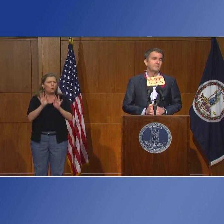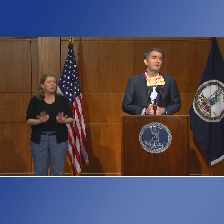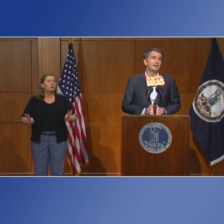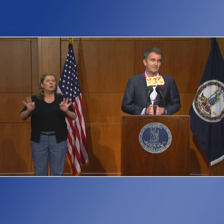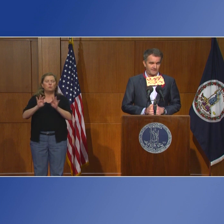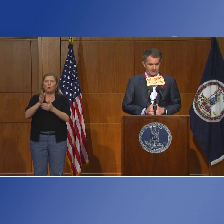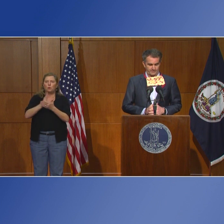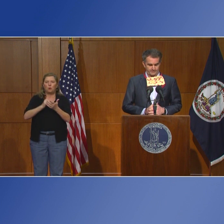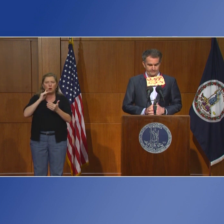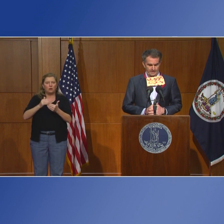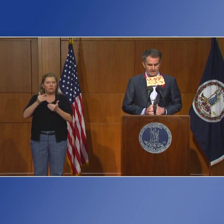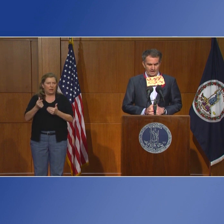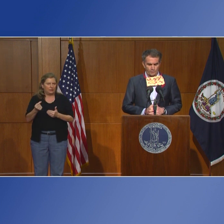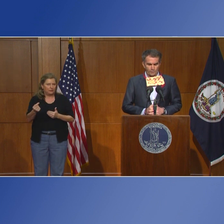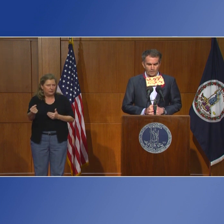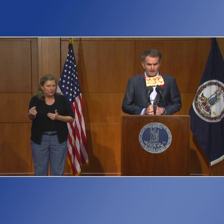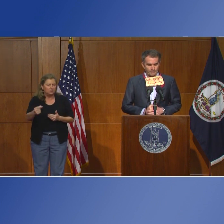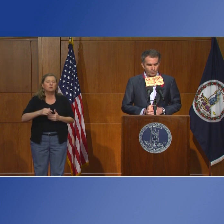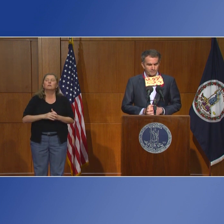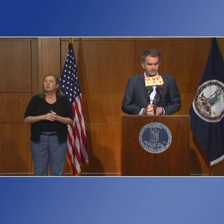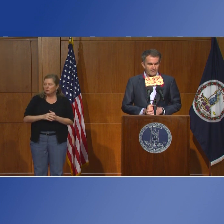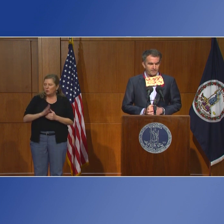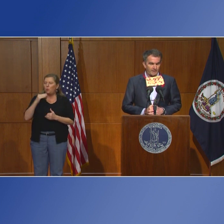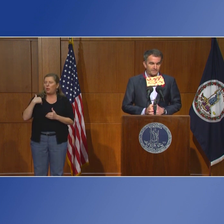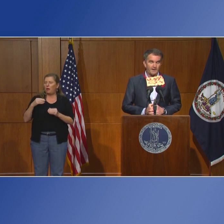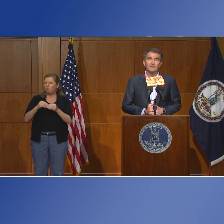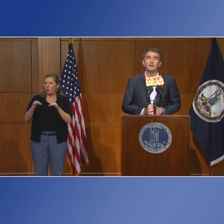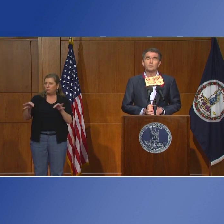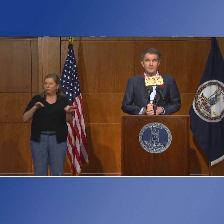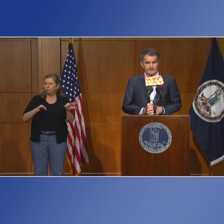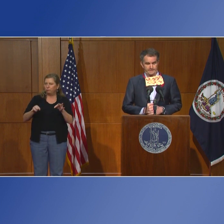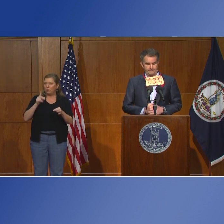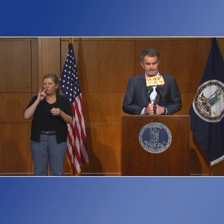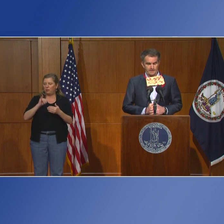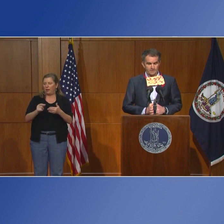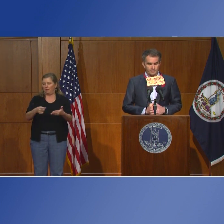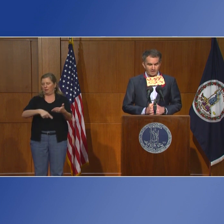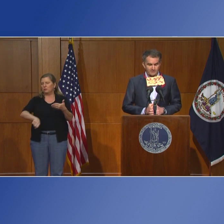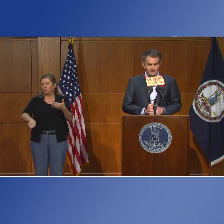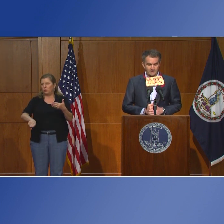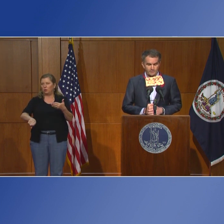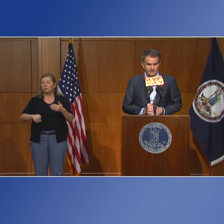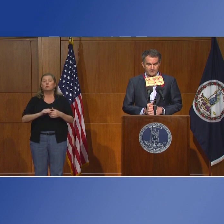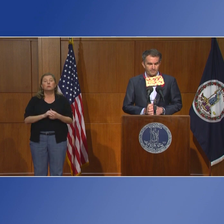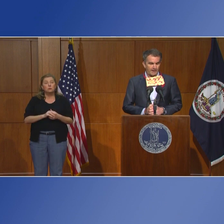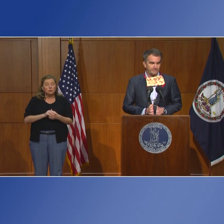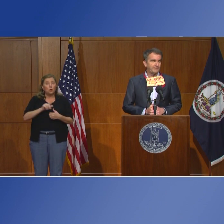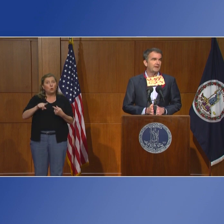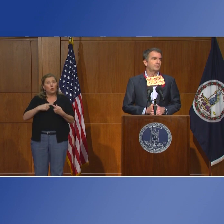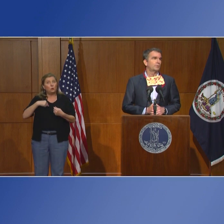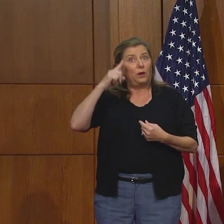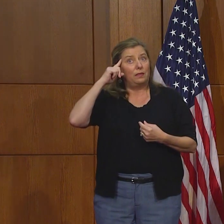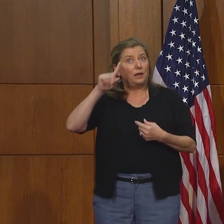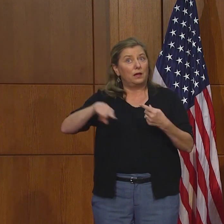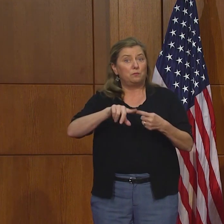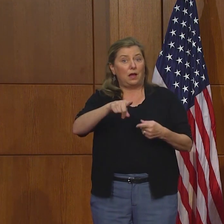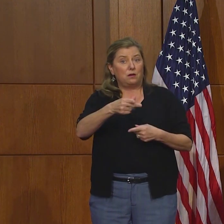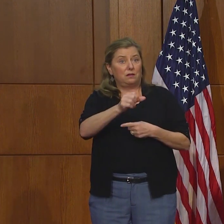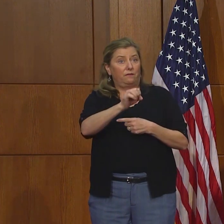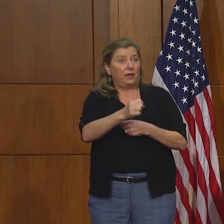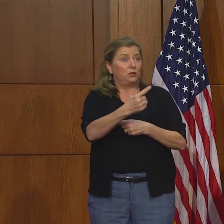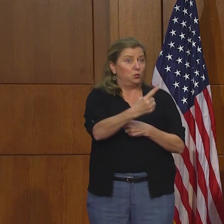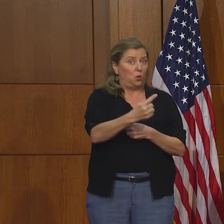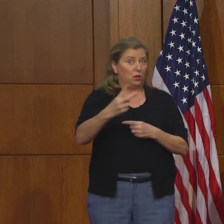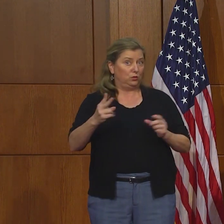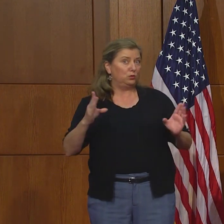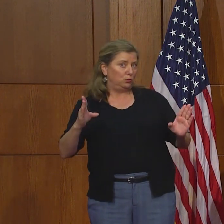cara con las máscaras es importante a medida que estamos pensando en